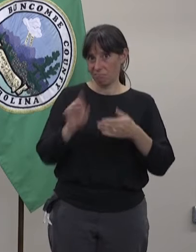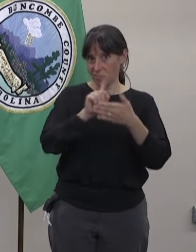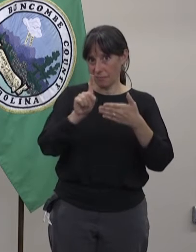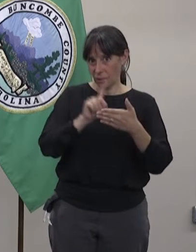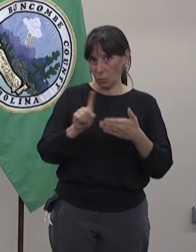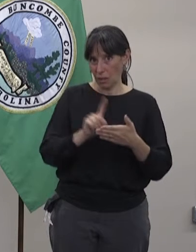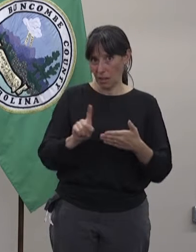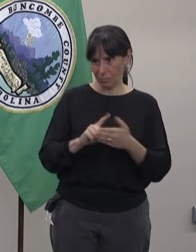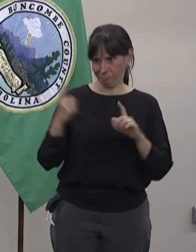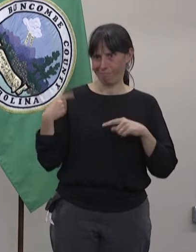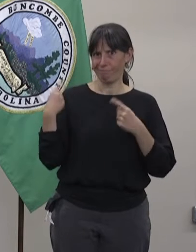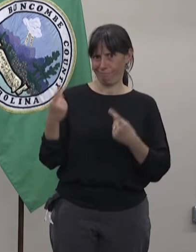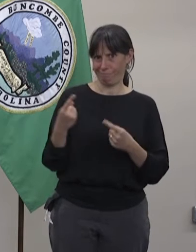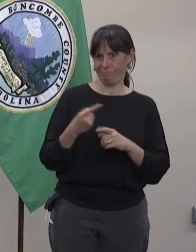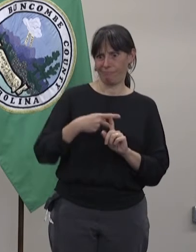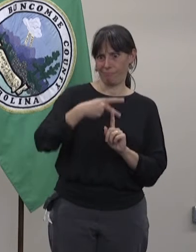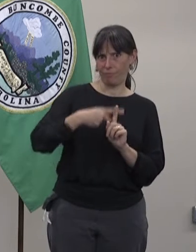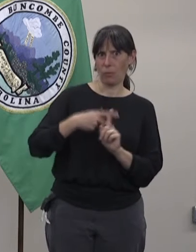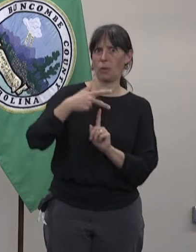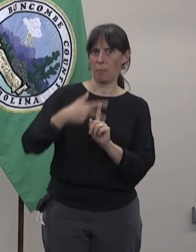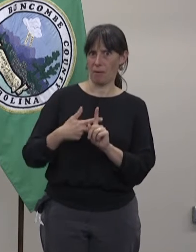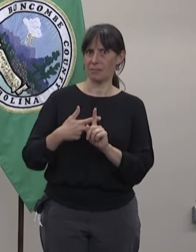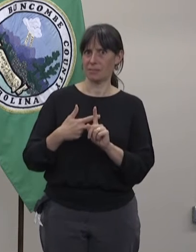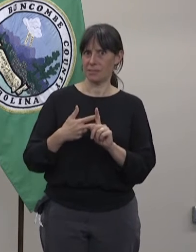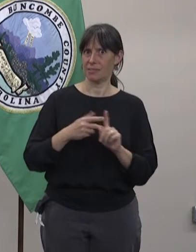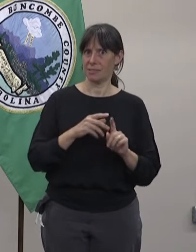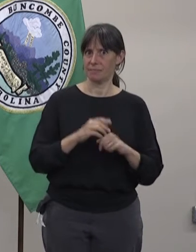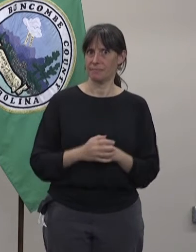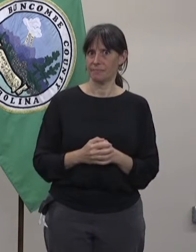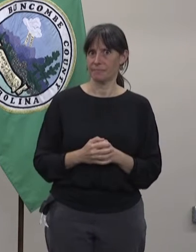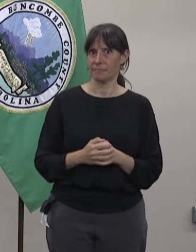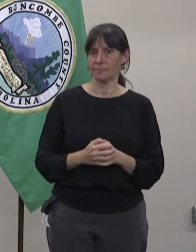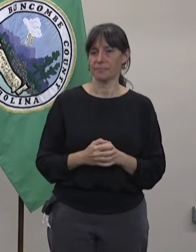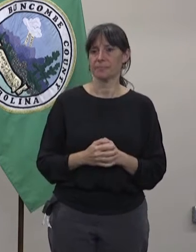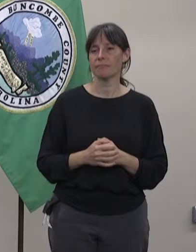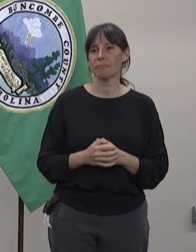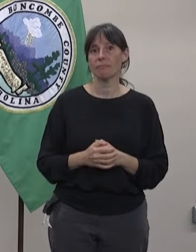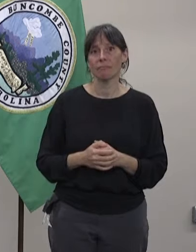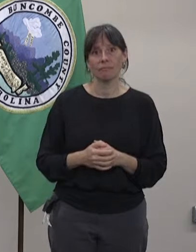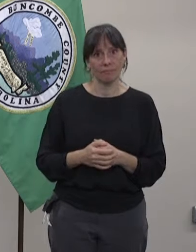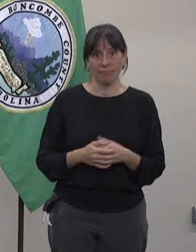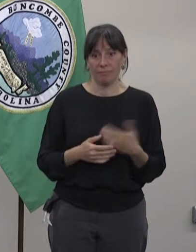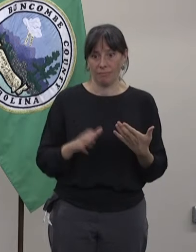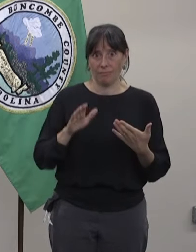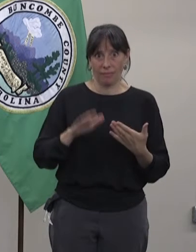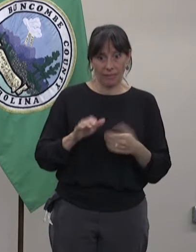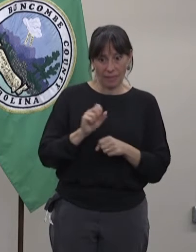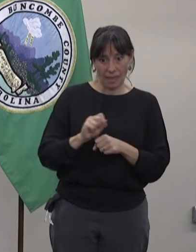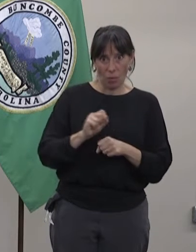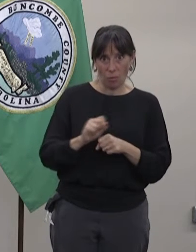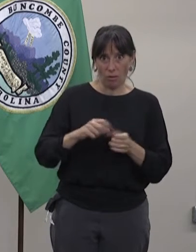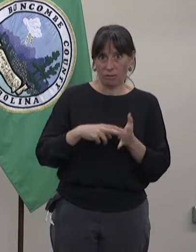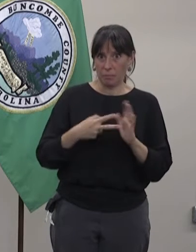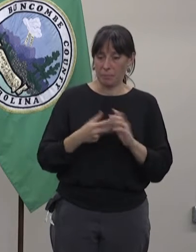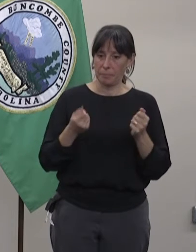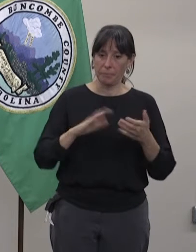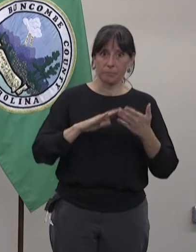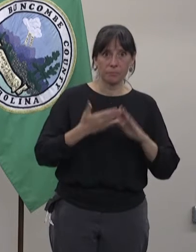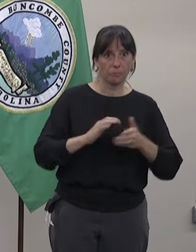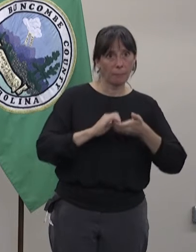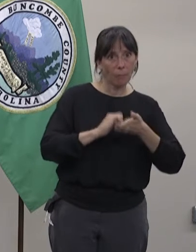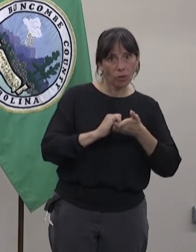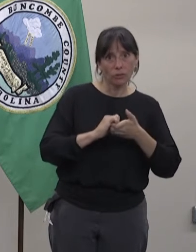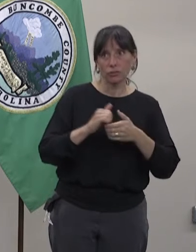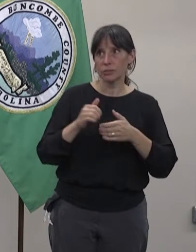4.000 pruebas por todo nuestro condado cada semana y seguimos en este